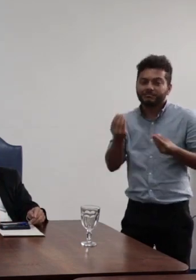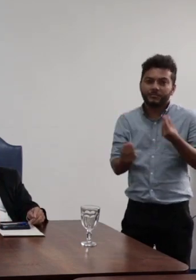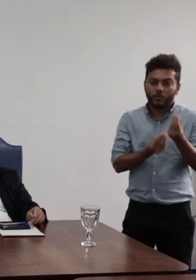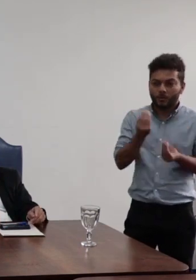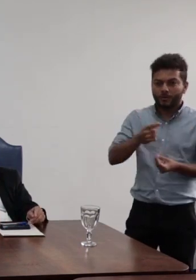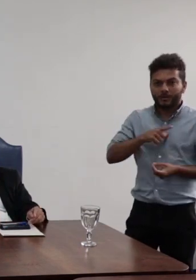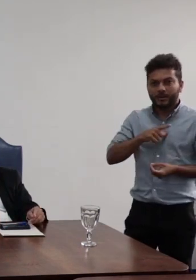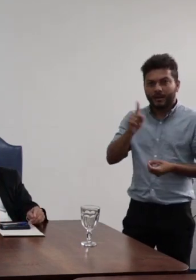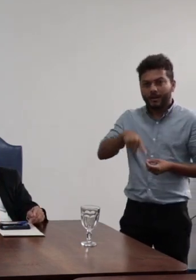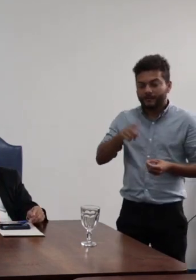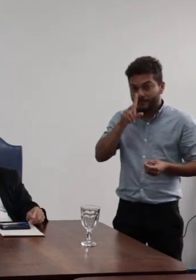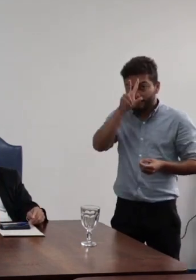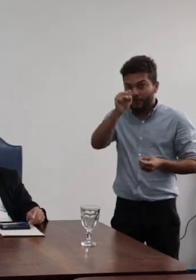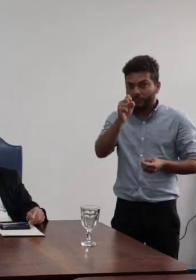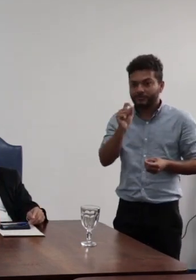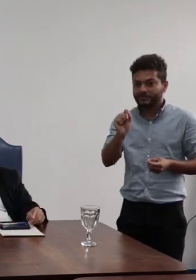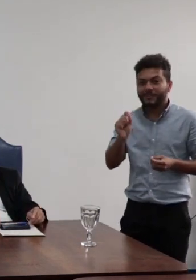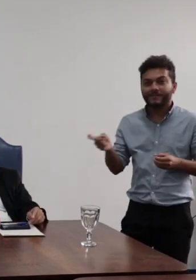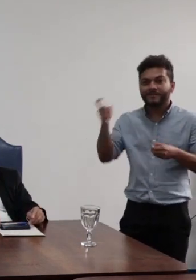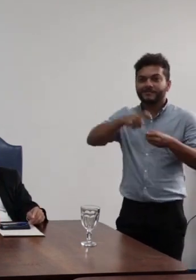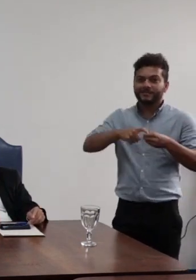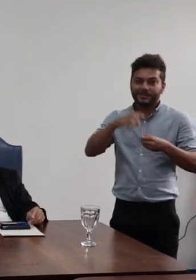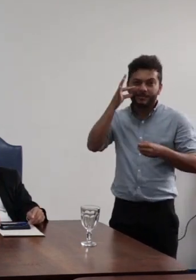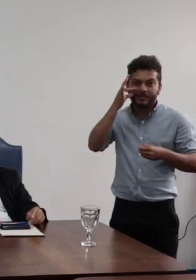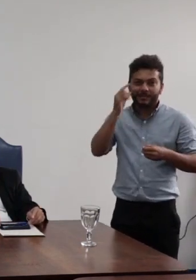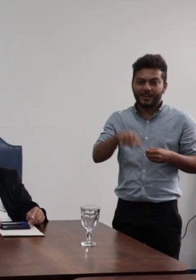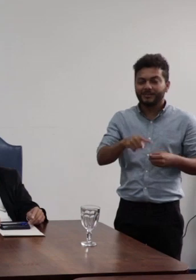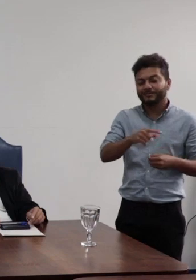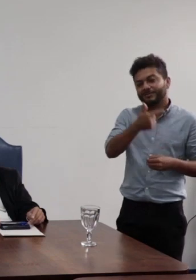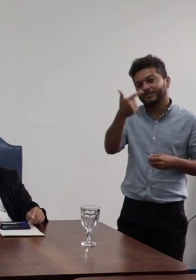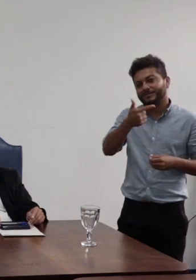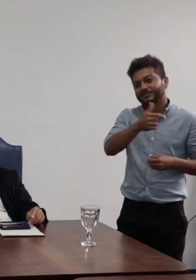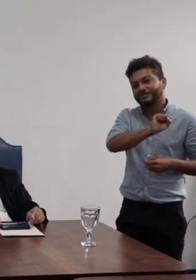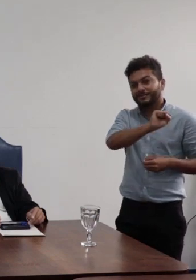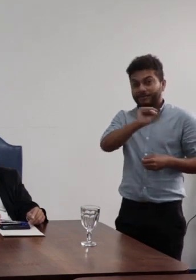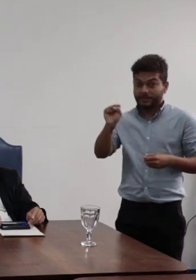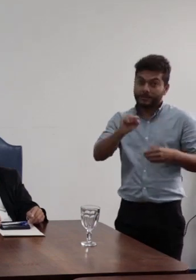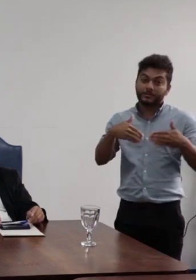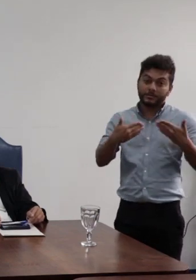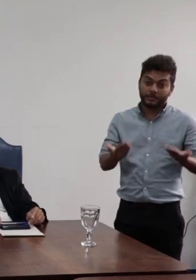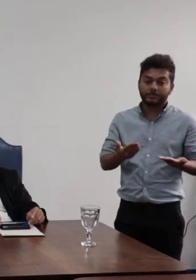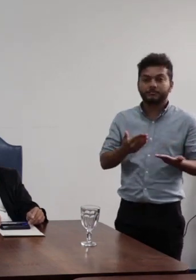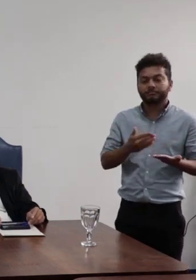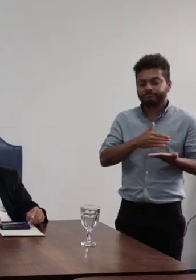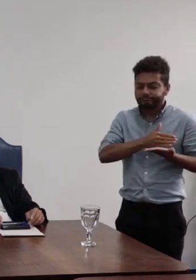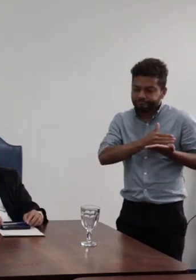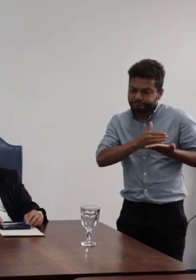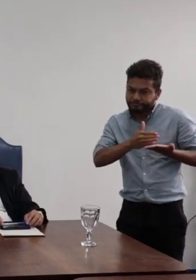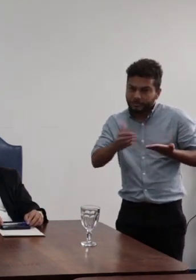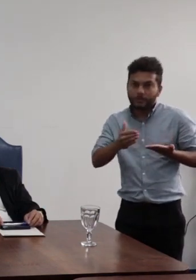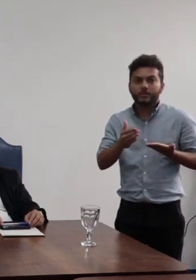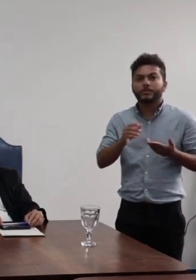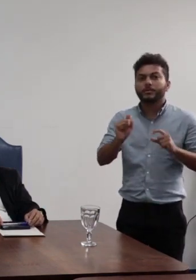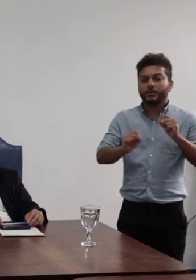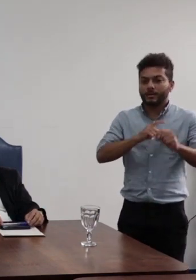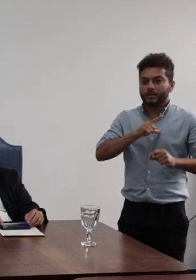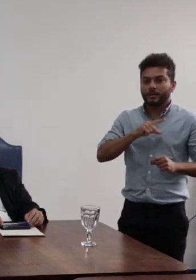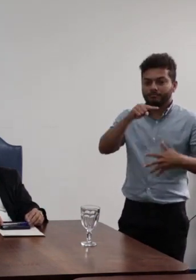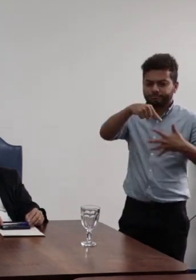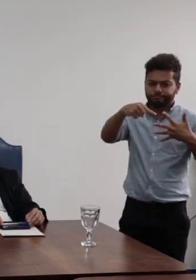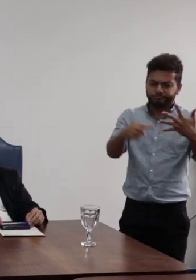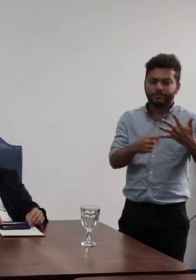retorno da presencialidade a partir do segundo semestre. Então, é a partir da lei que foram realizados um conjunto de